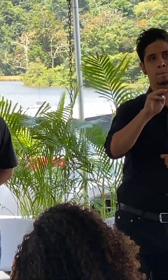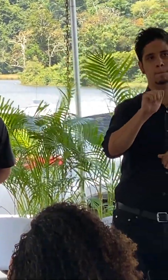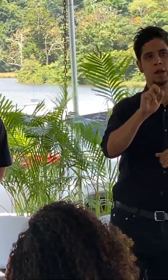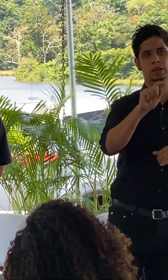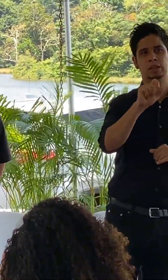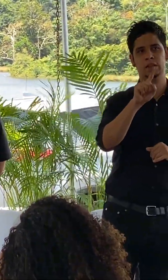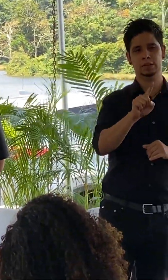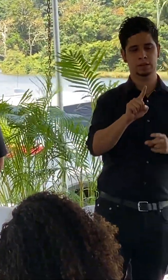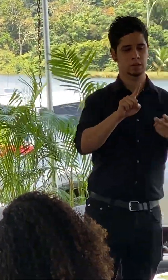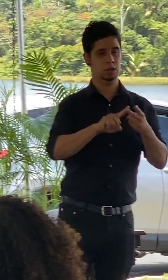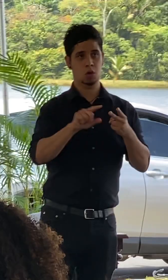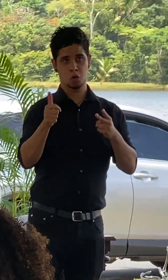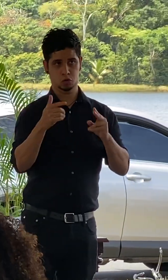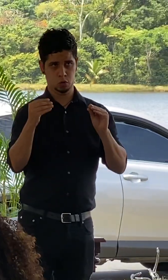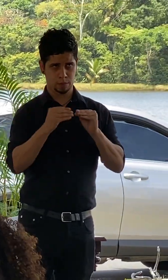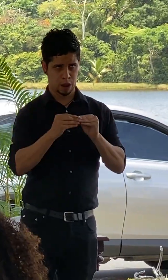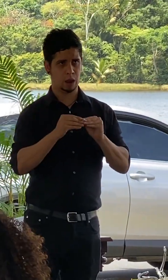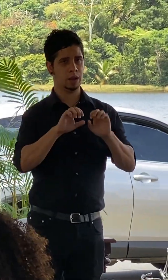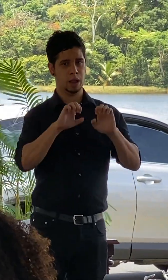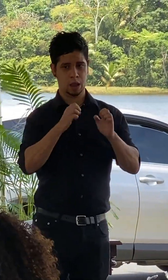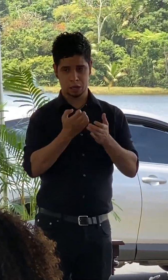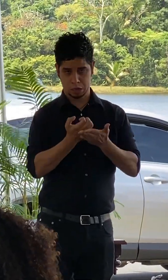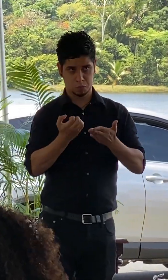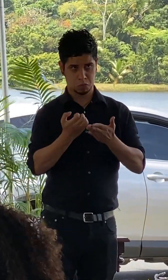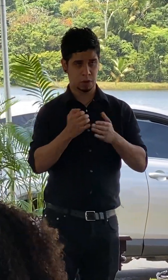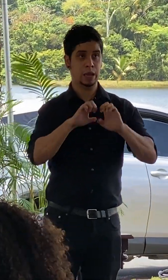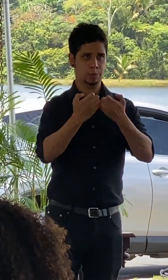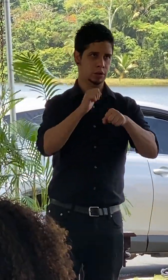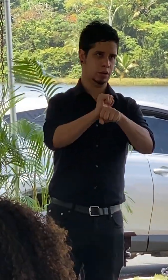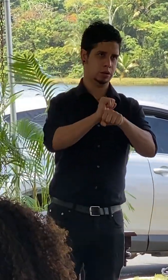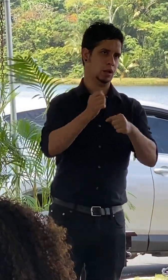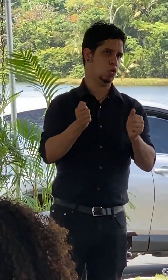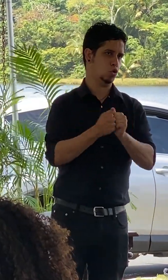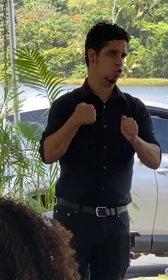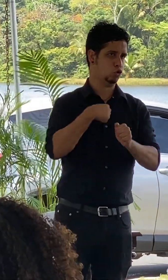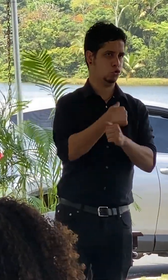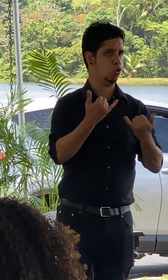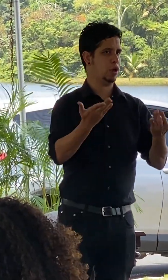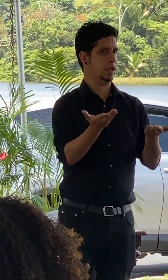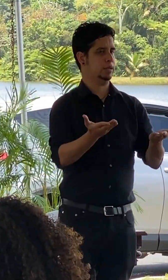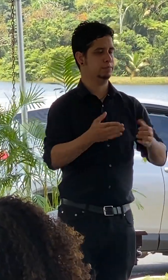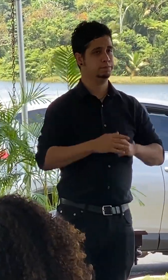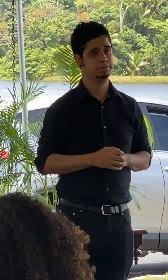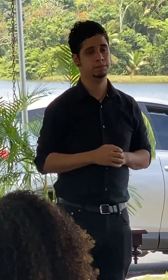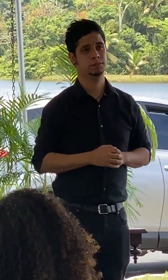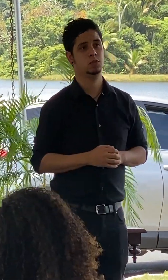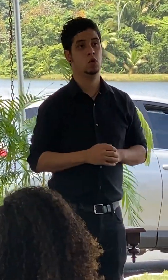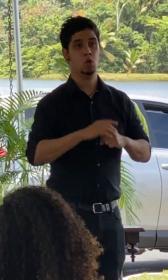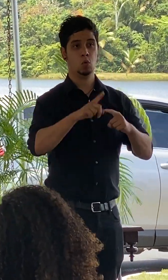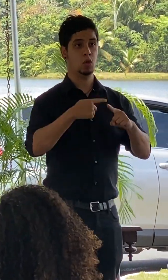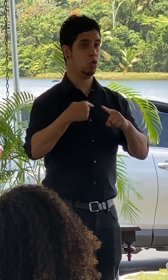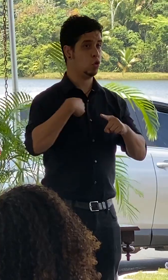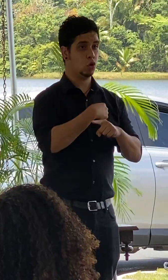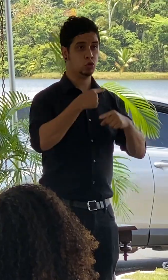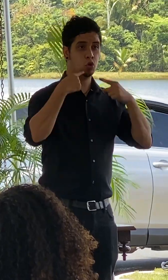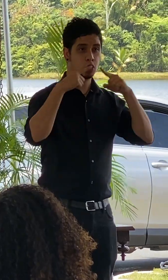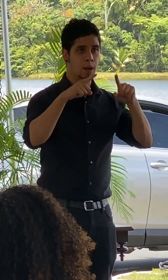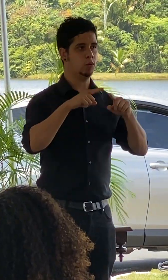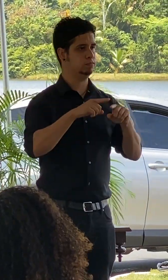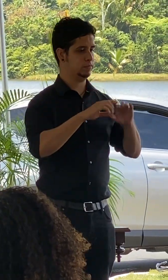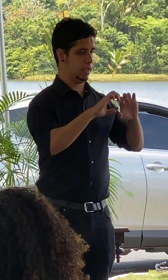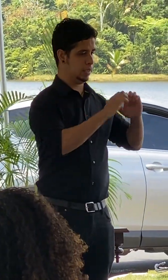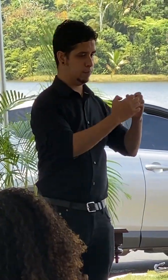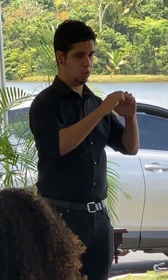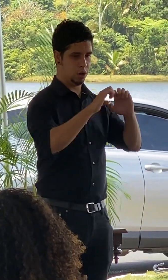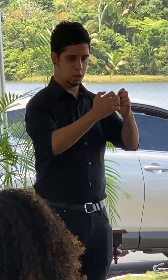y el demás equipo que nos acompañan hoy aquí cuando logramos unir equipos de diferentes sectores